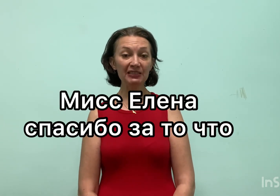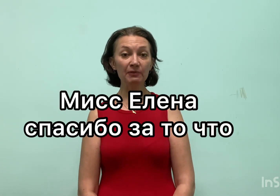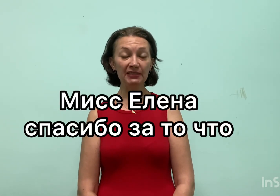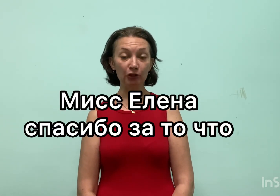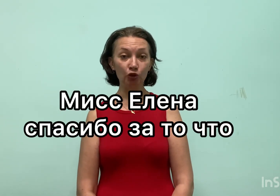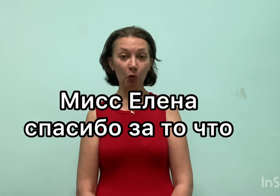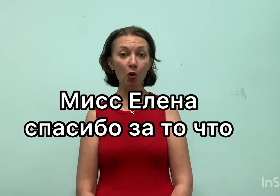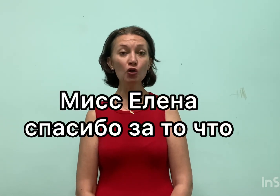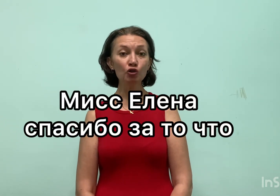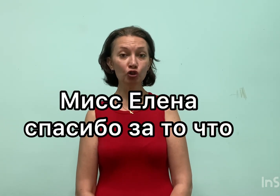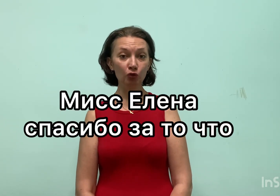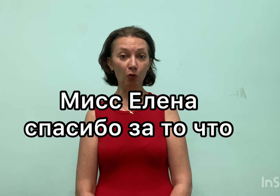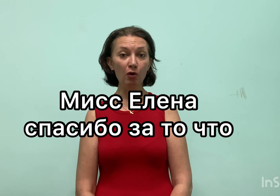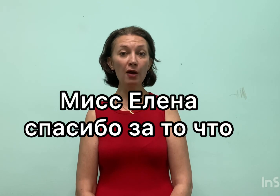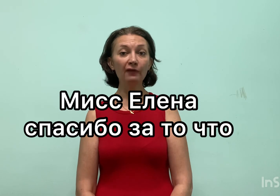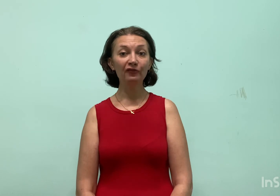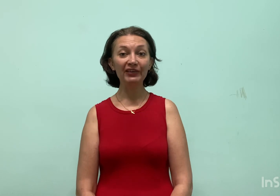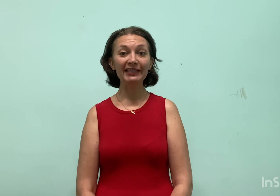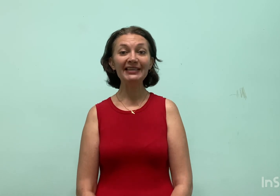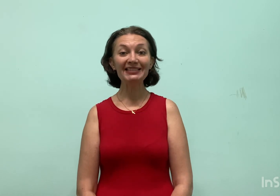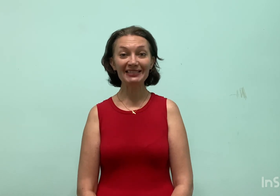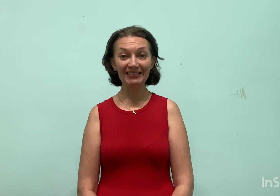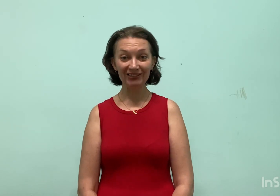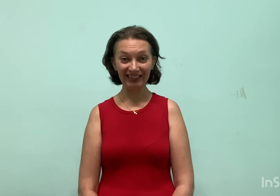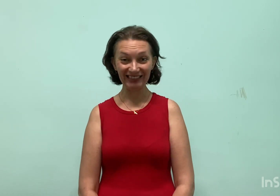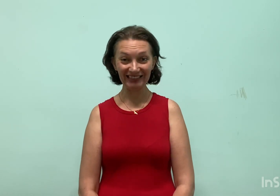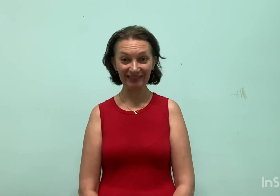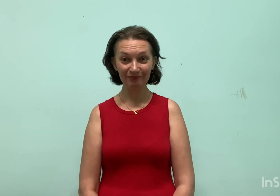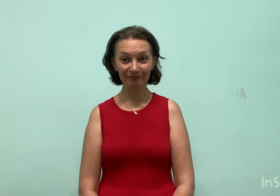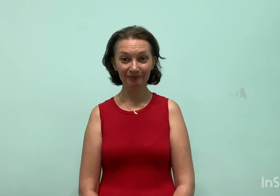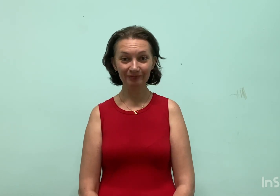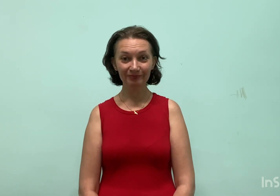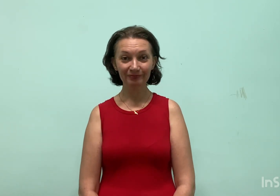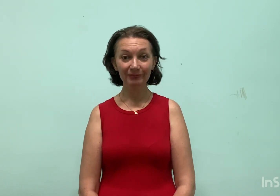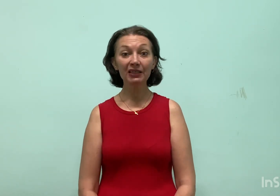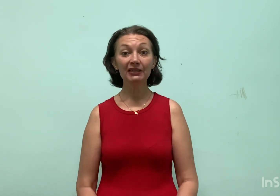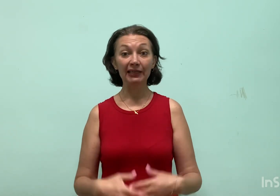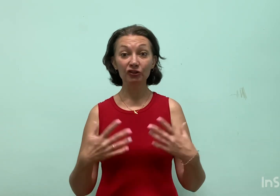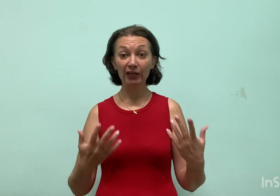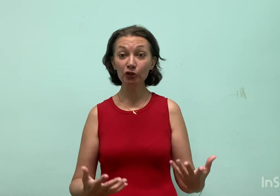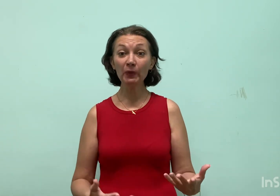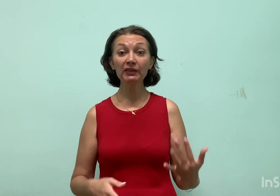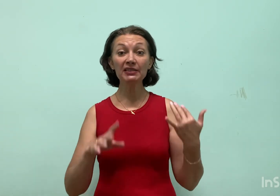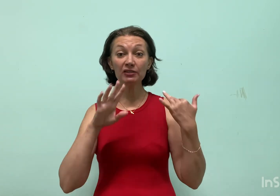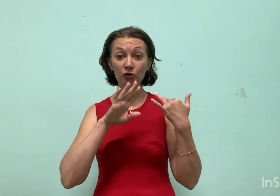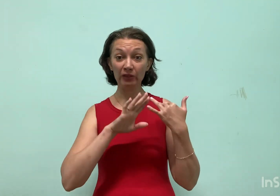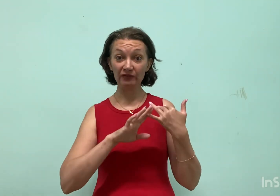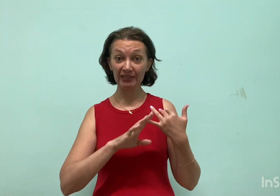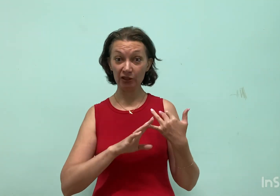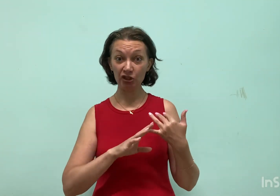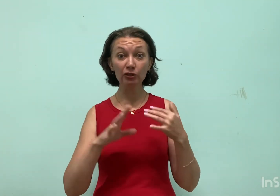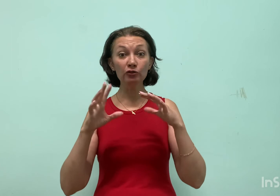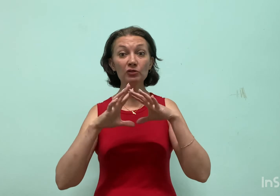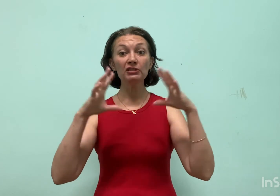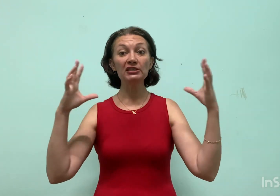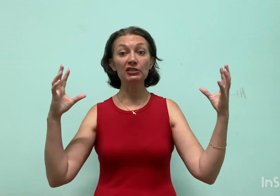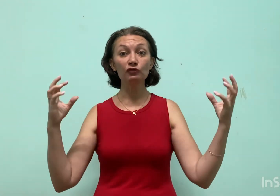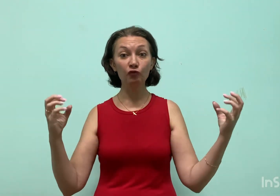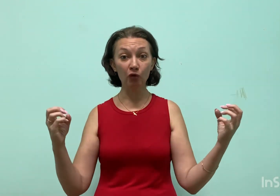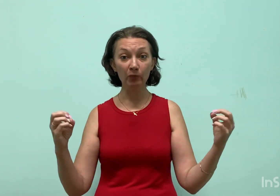за то, что вы делаете. Yeah, try to practice so conversational. This is formal,